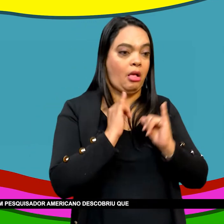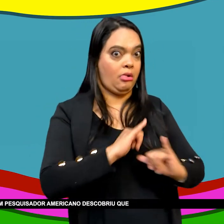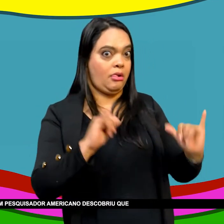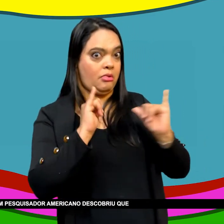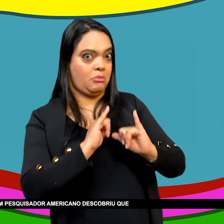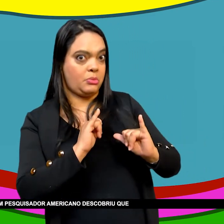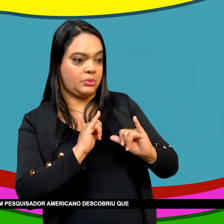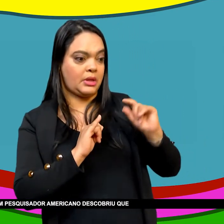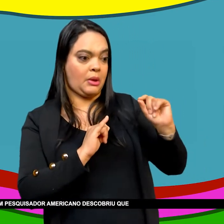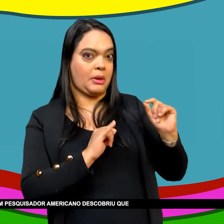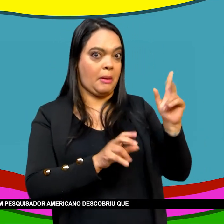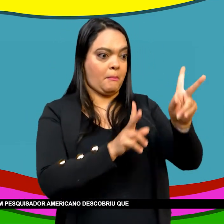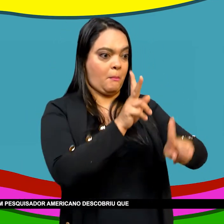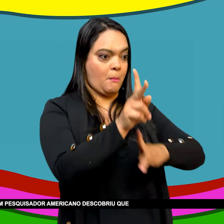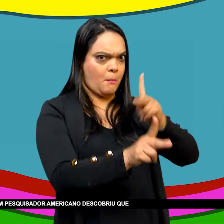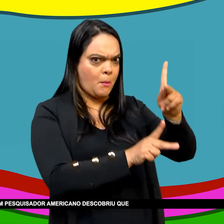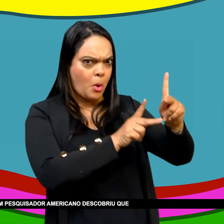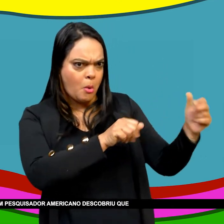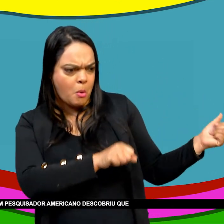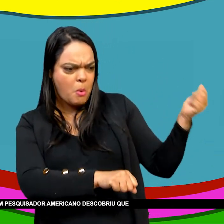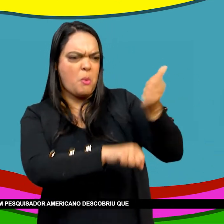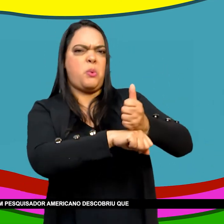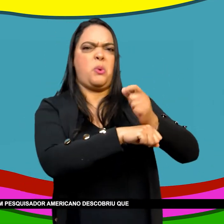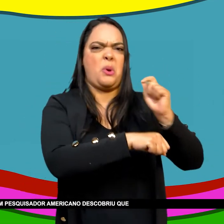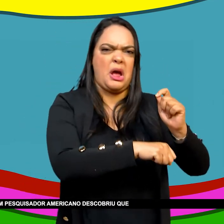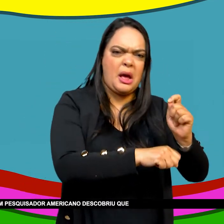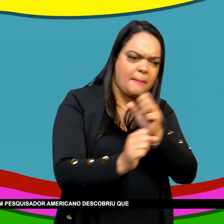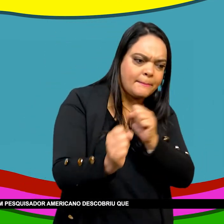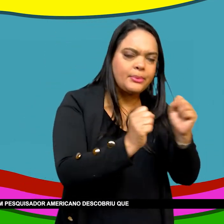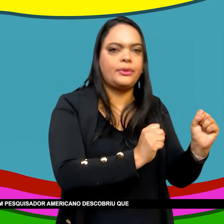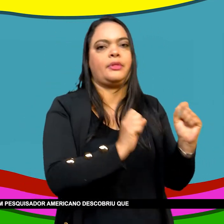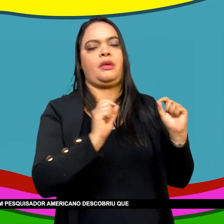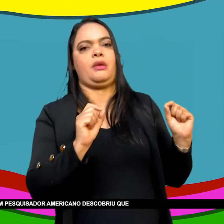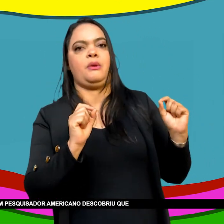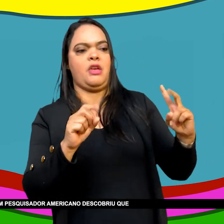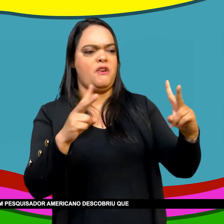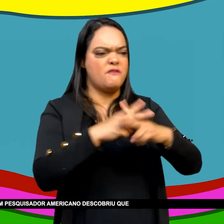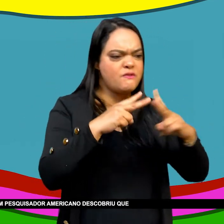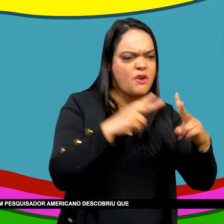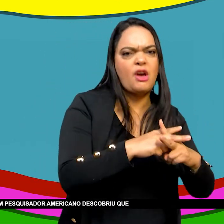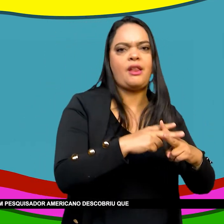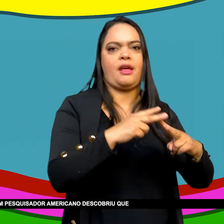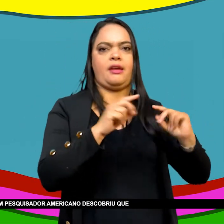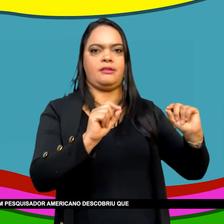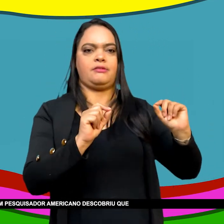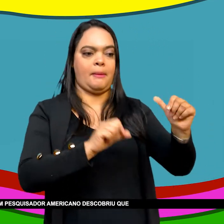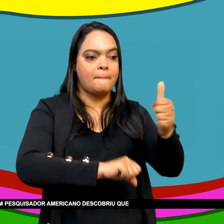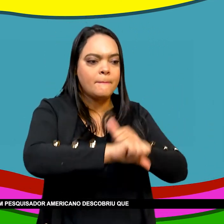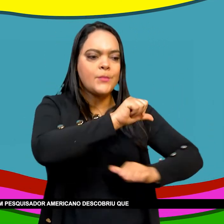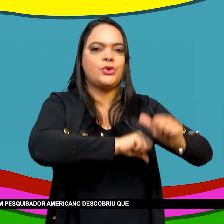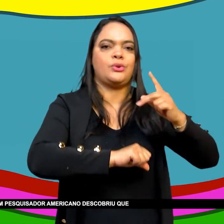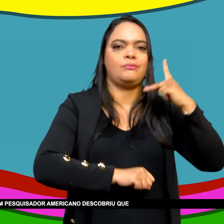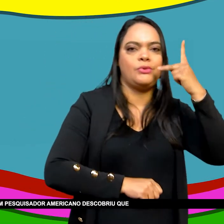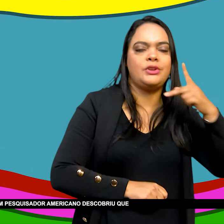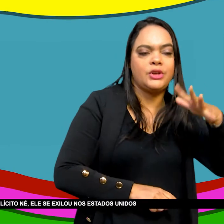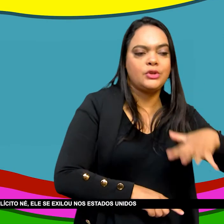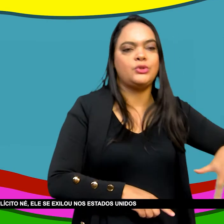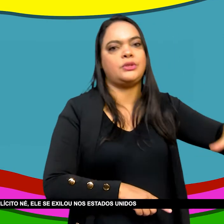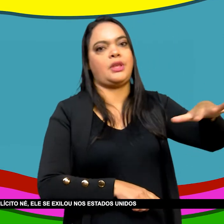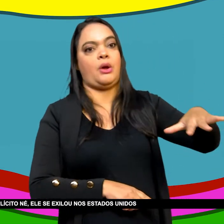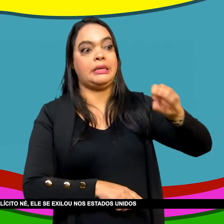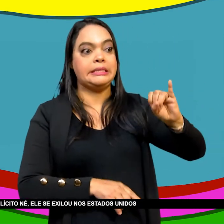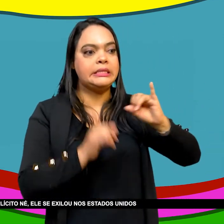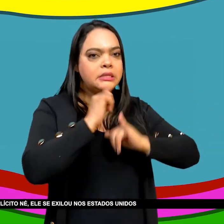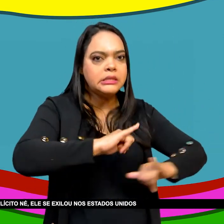No site da BBC News Sobre esse personagem Porque um pesquisador americano Descobriu Que